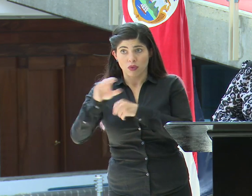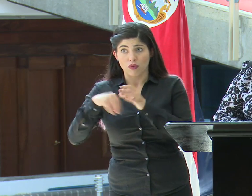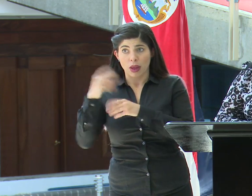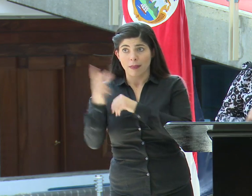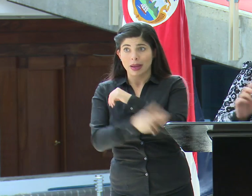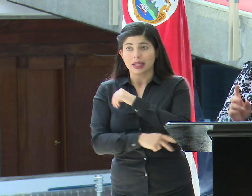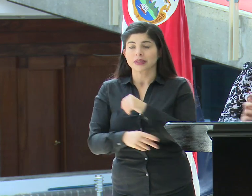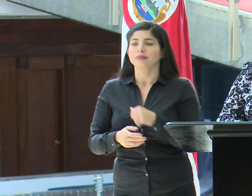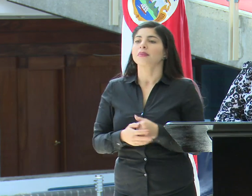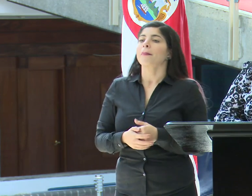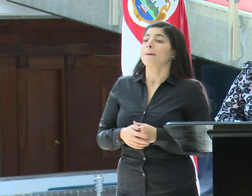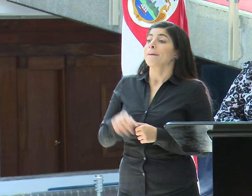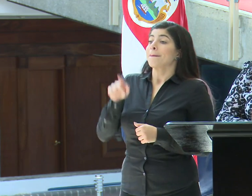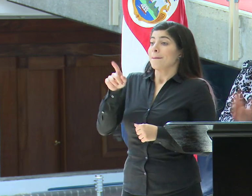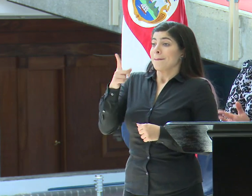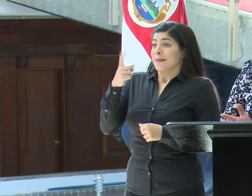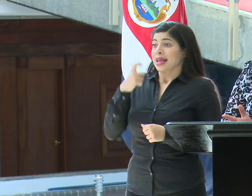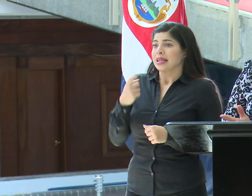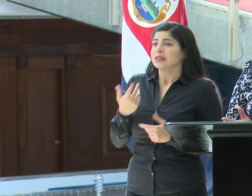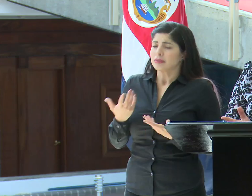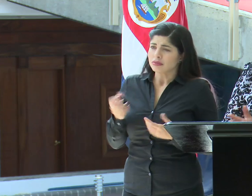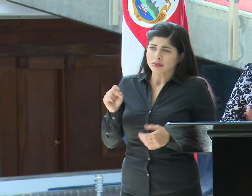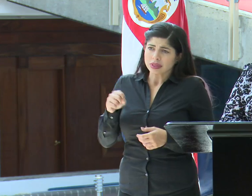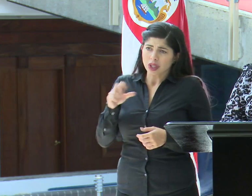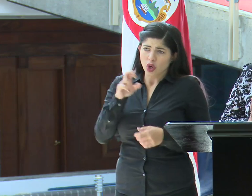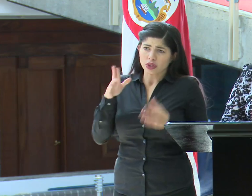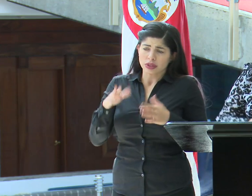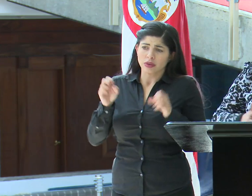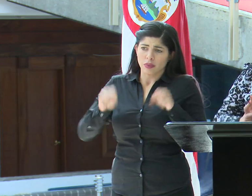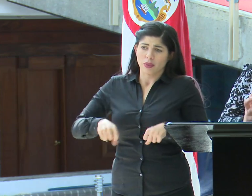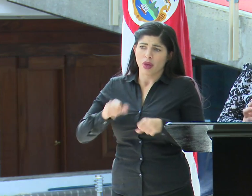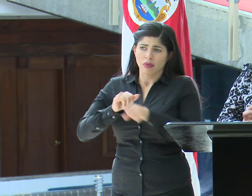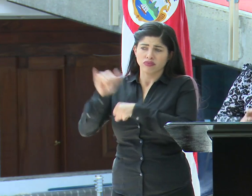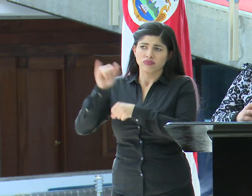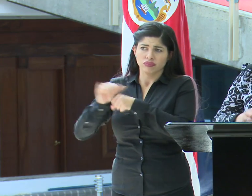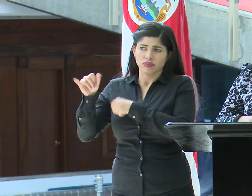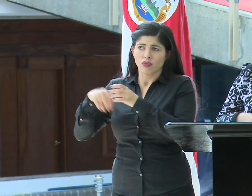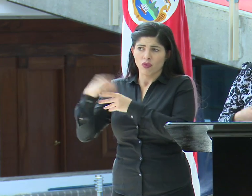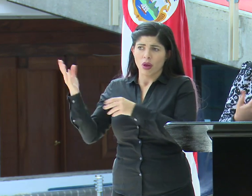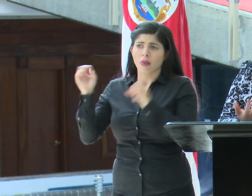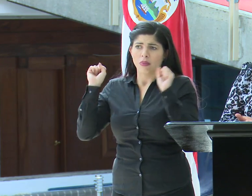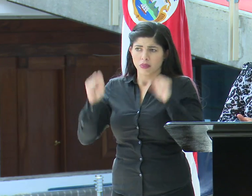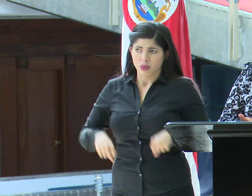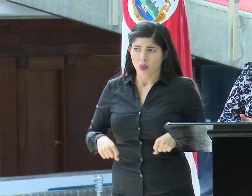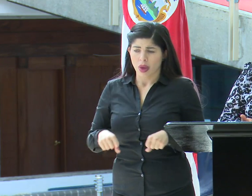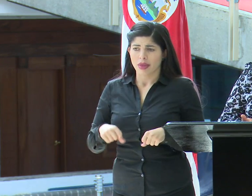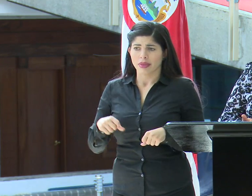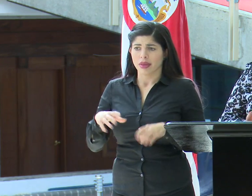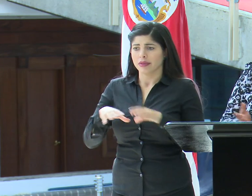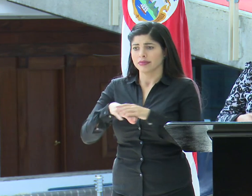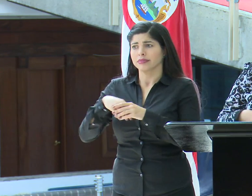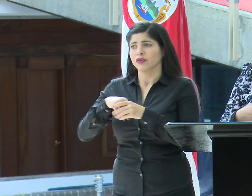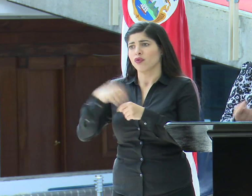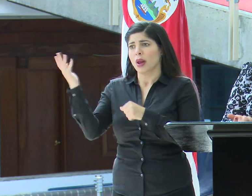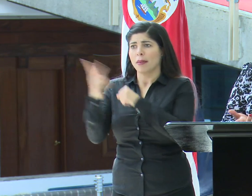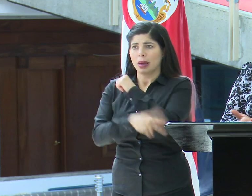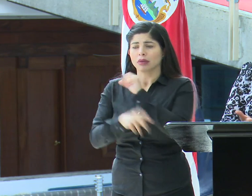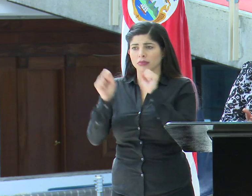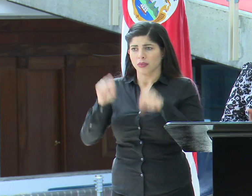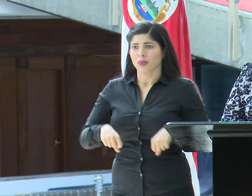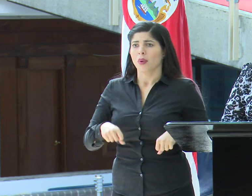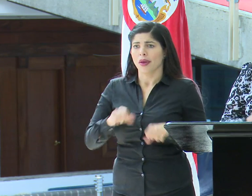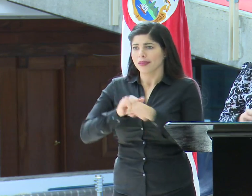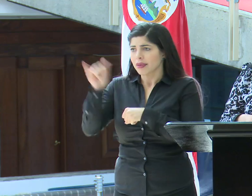Con respecto a esta consulta, definitivamente sí. Es decir, las personas costarricenses pueden hacer abandono al territorio nacional, pueden